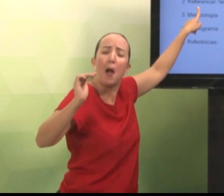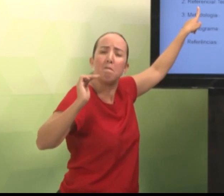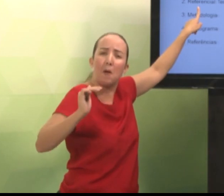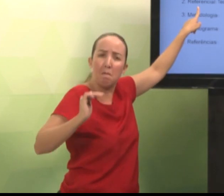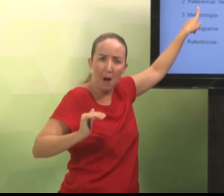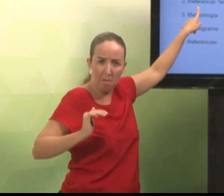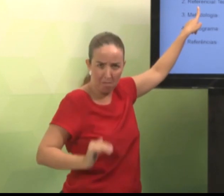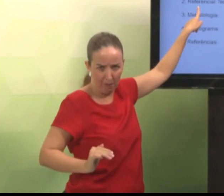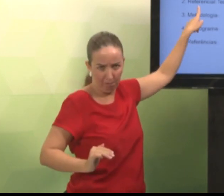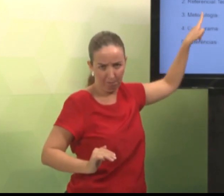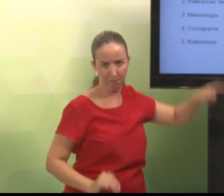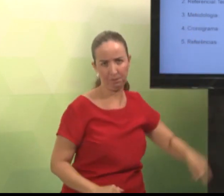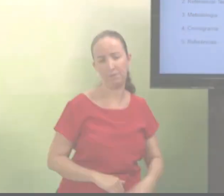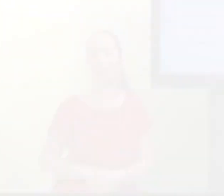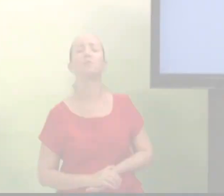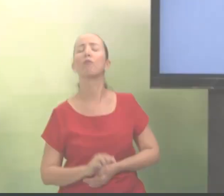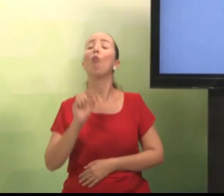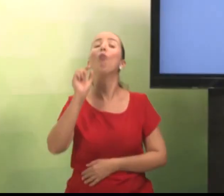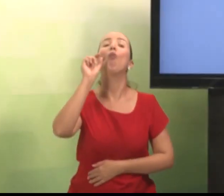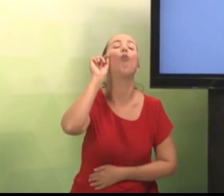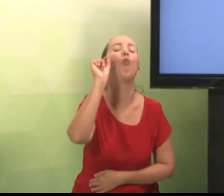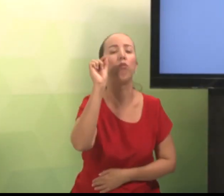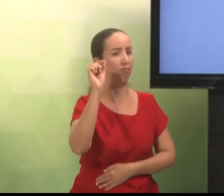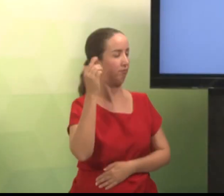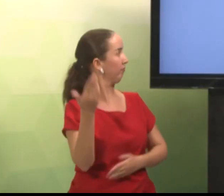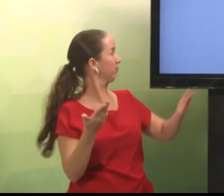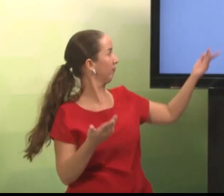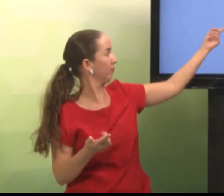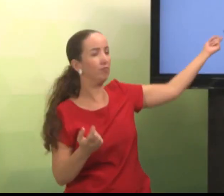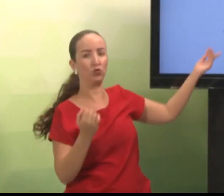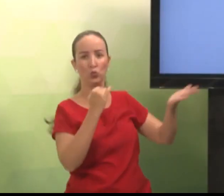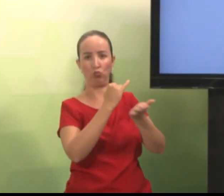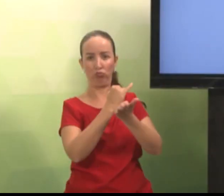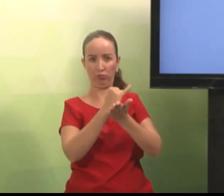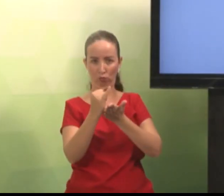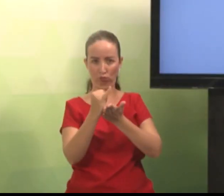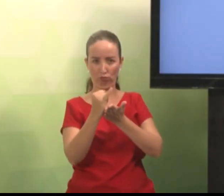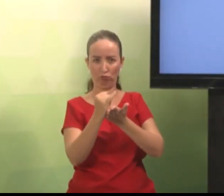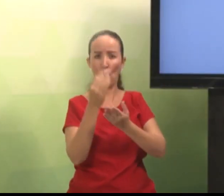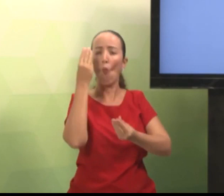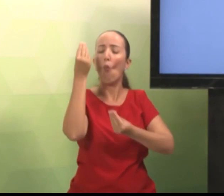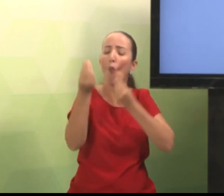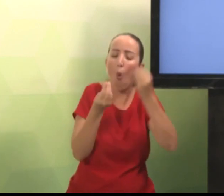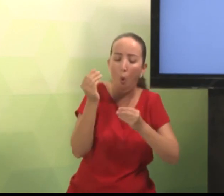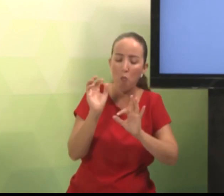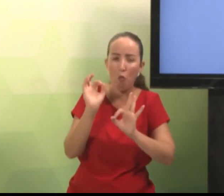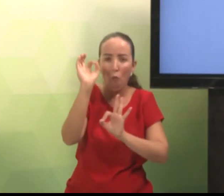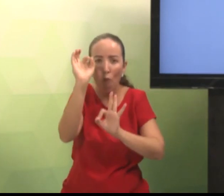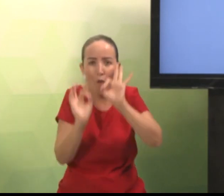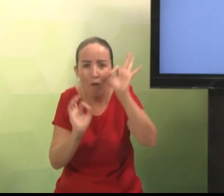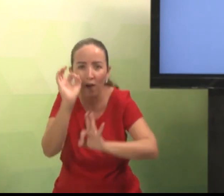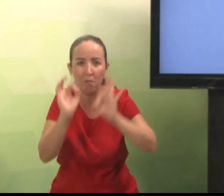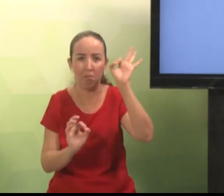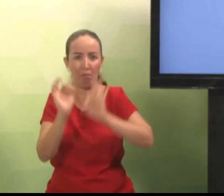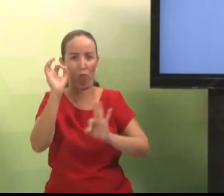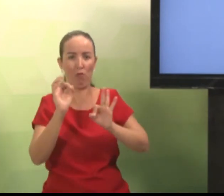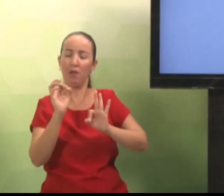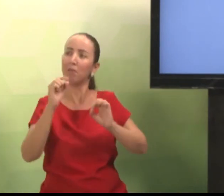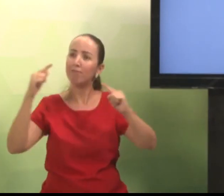Como fazer o referencial e cada um desses itens? Nós daremos início à introdução. Como organizar essa